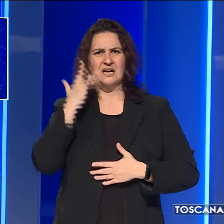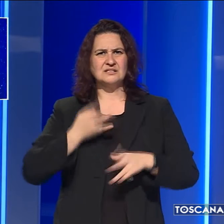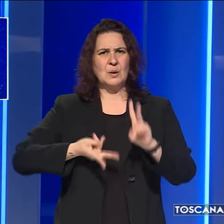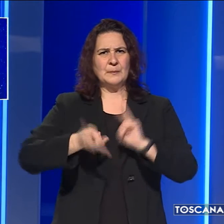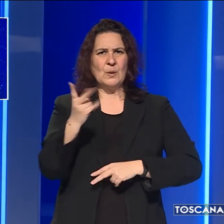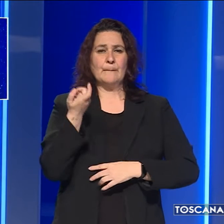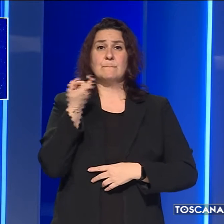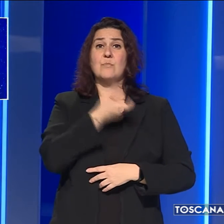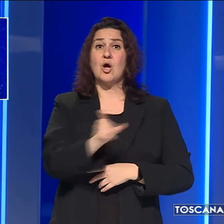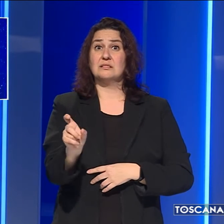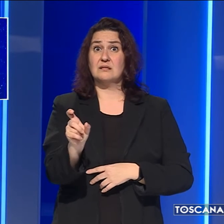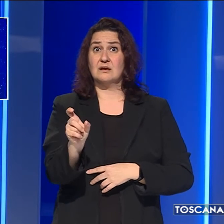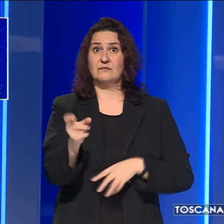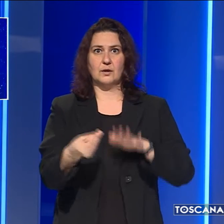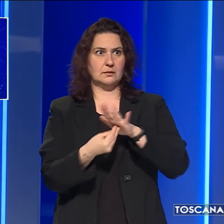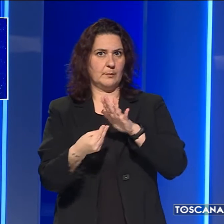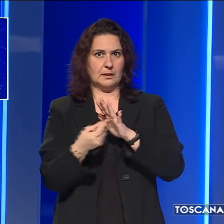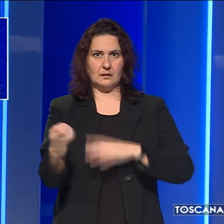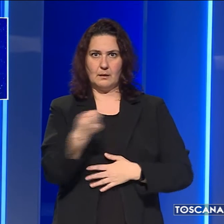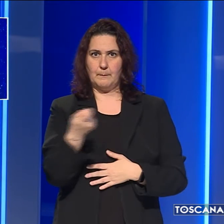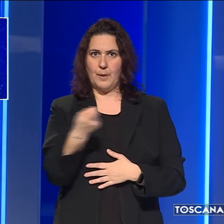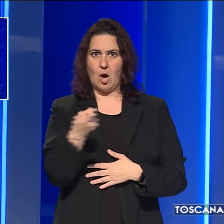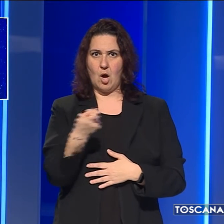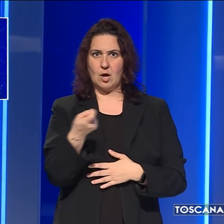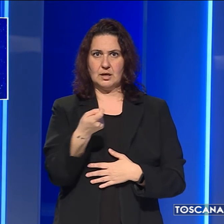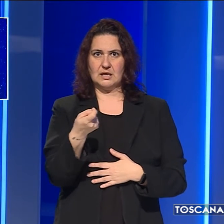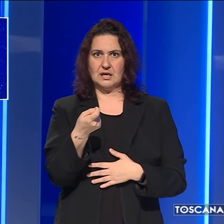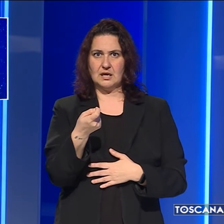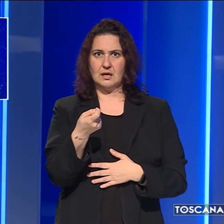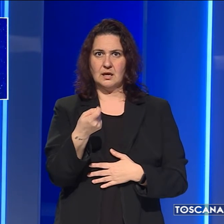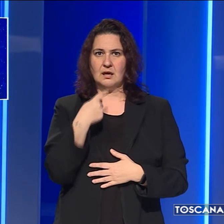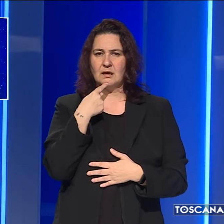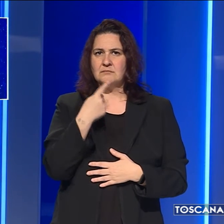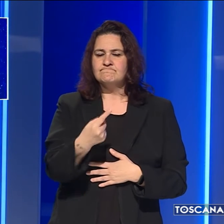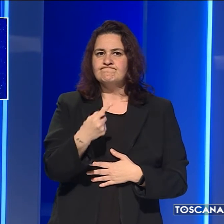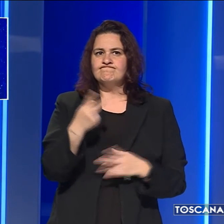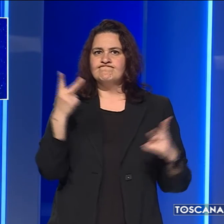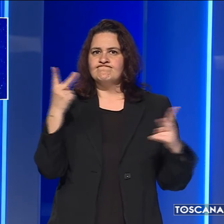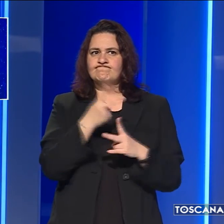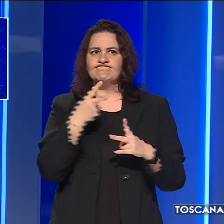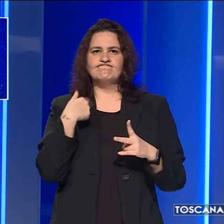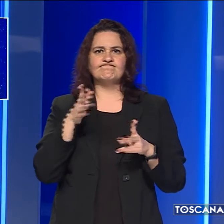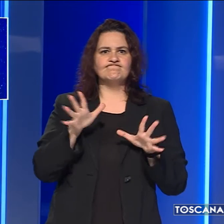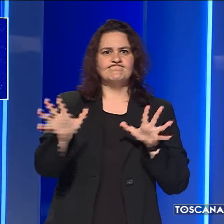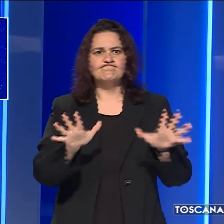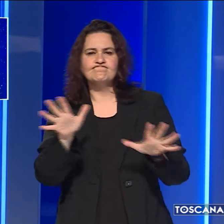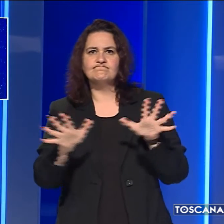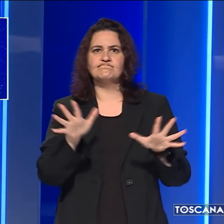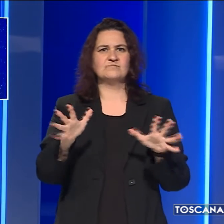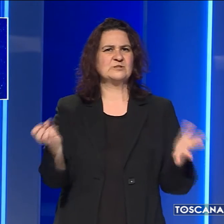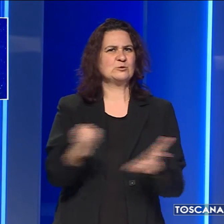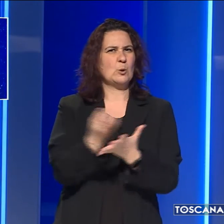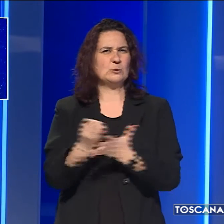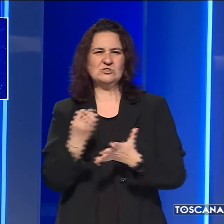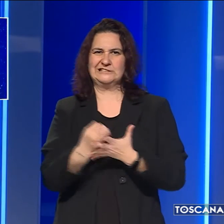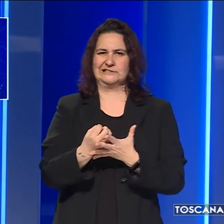da una grave carenza di organico che rende pressoché impossibile fare fronte ai molteplici eventi